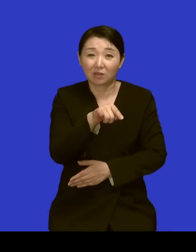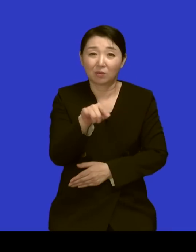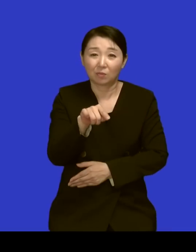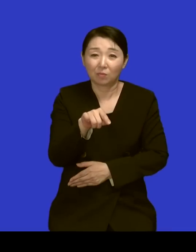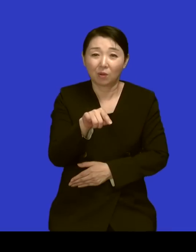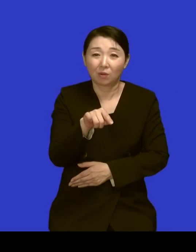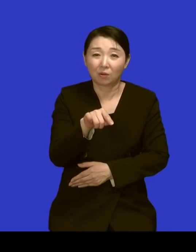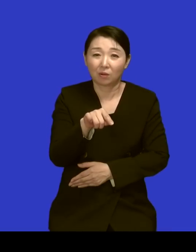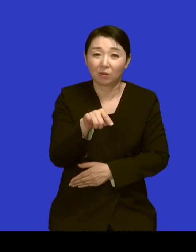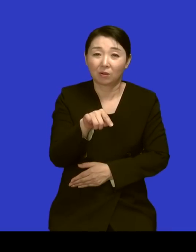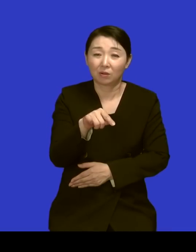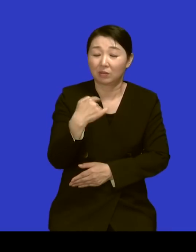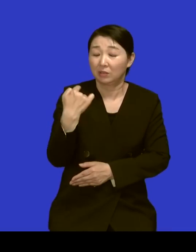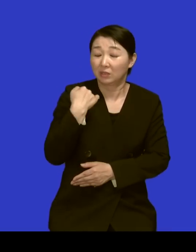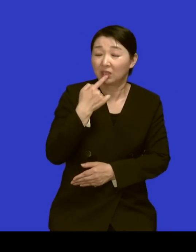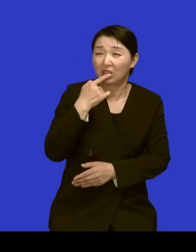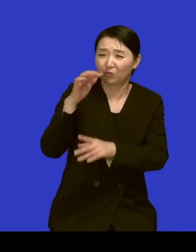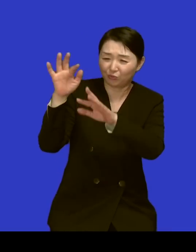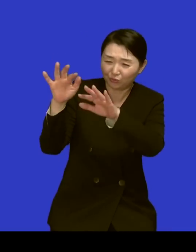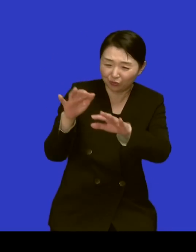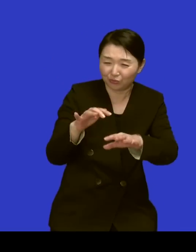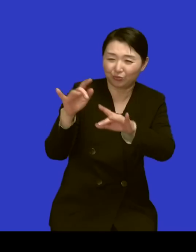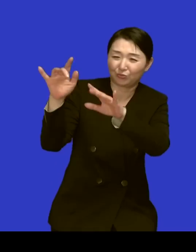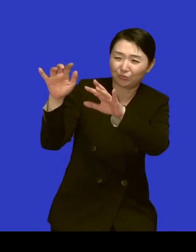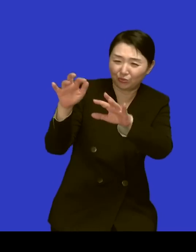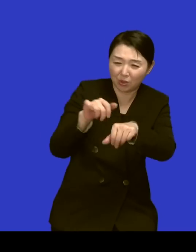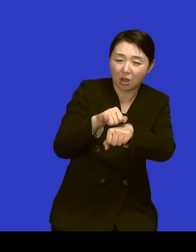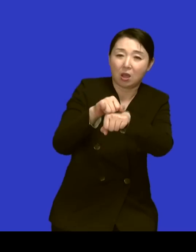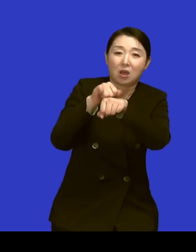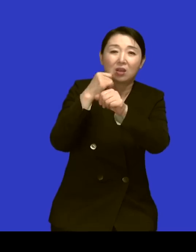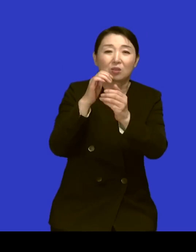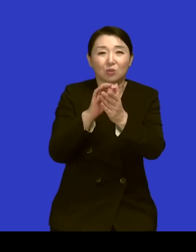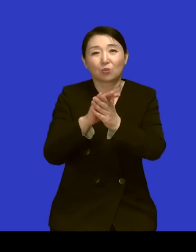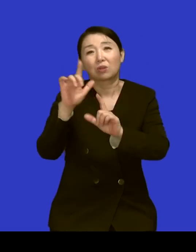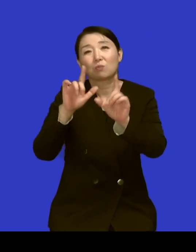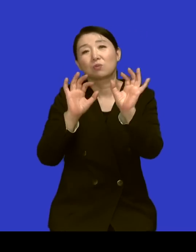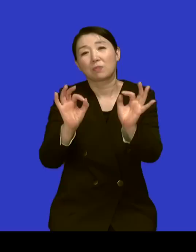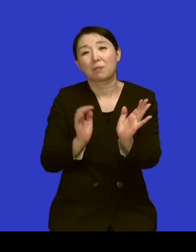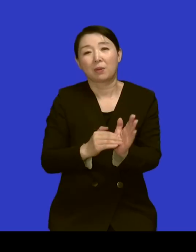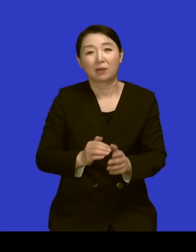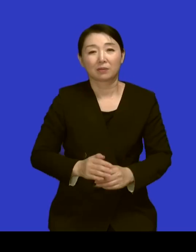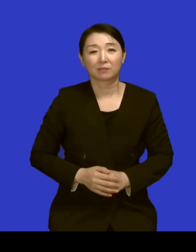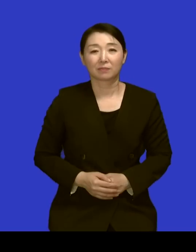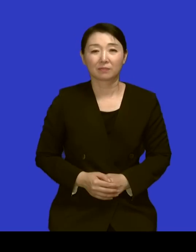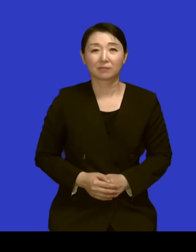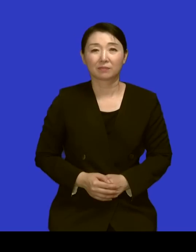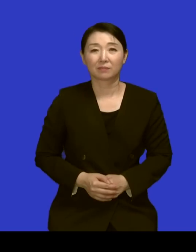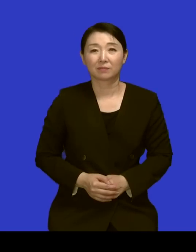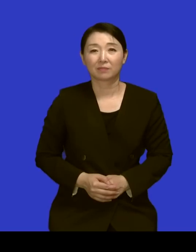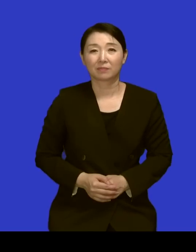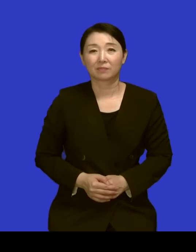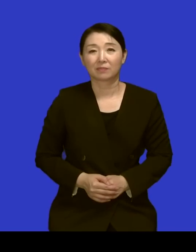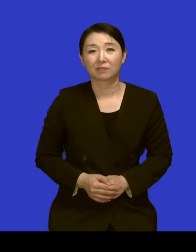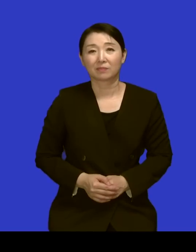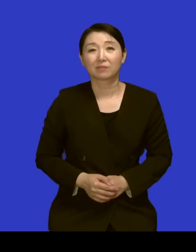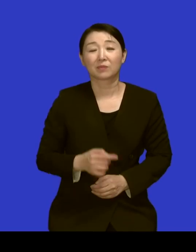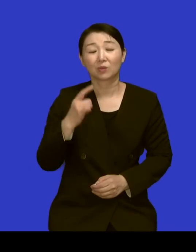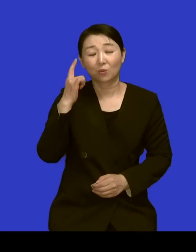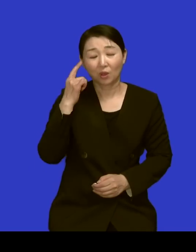눈이 속에 쌓아서 기도를 하고 계시더래요 오 그러니까 그만큼 철저하게 당신의